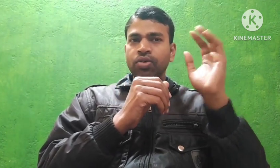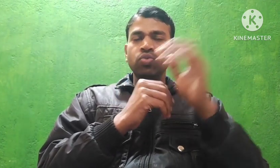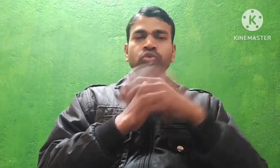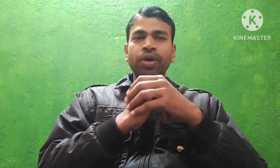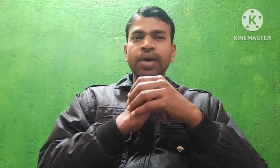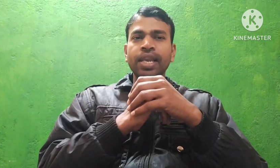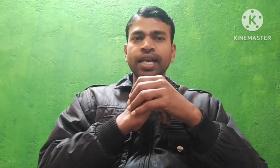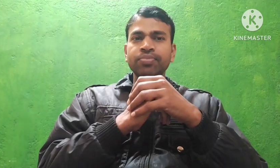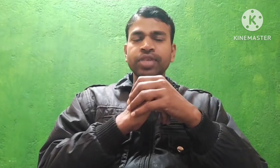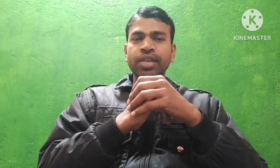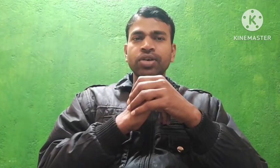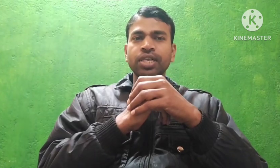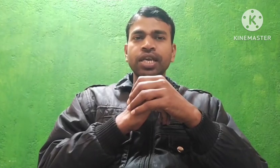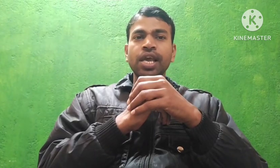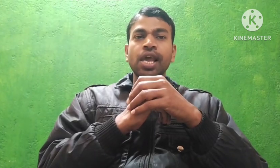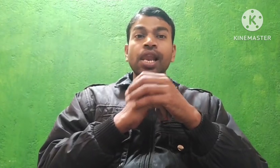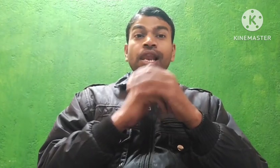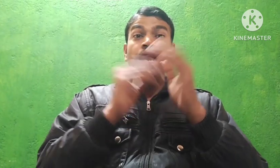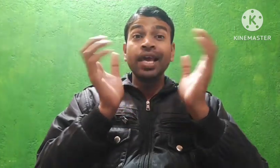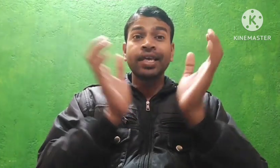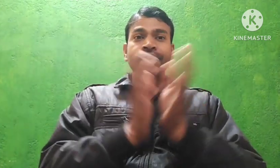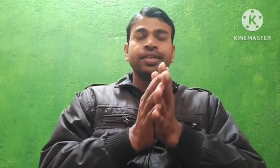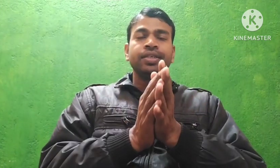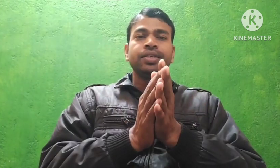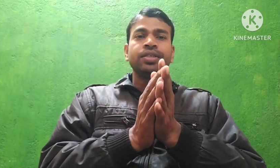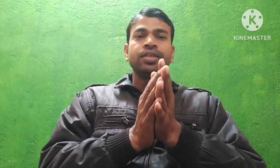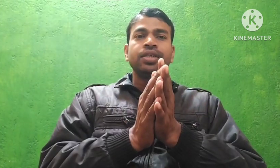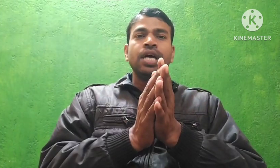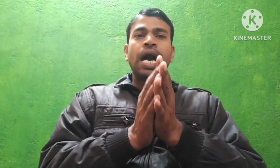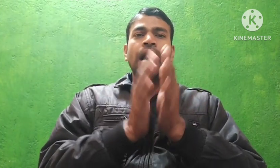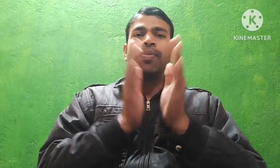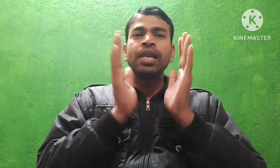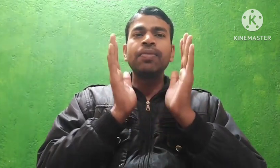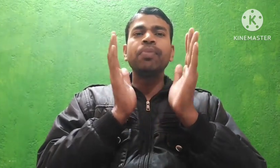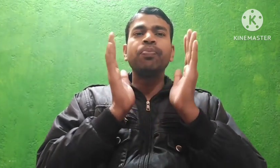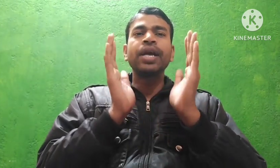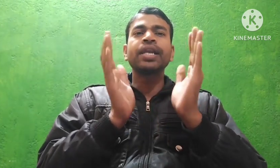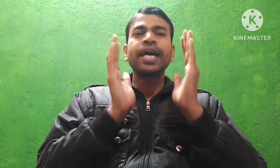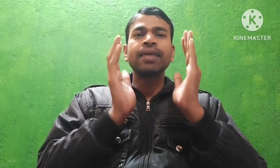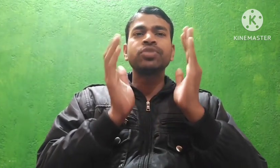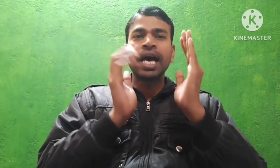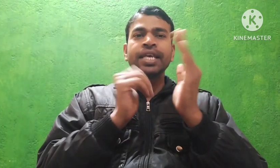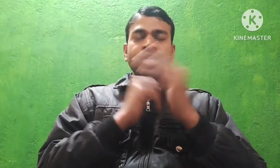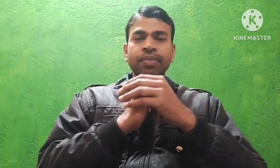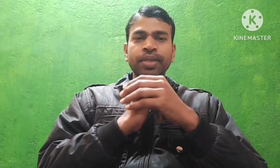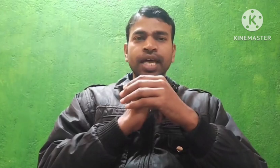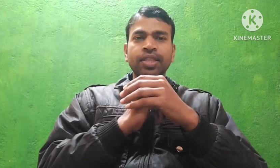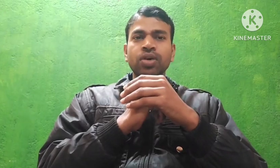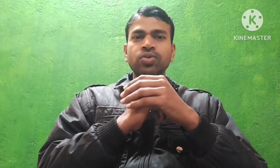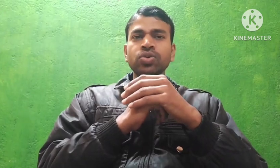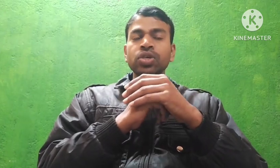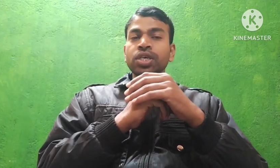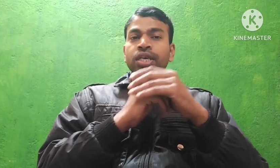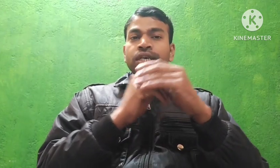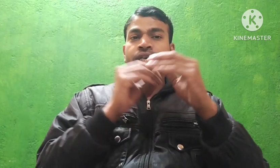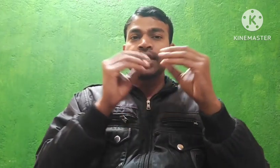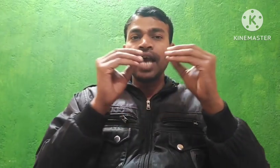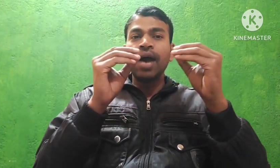उपर वाले करमचारी के लिए लेकिन अब लेवल बन करमचारी के लिए बताता हूं कि क्या